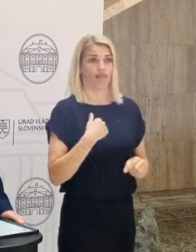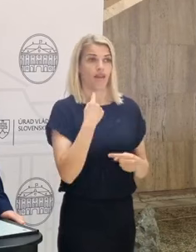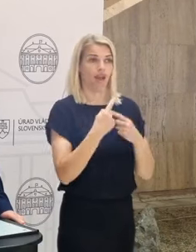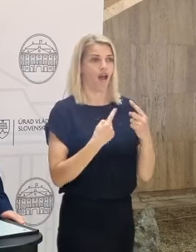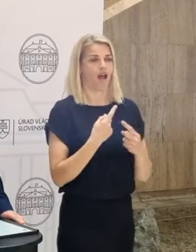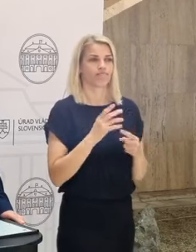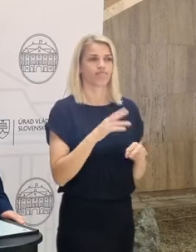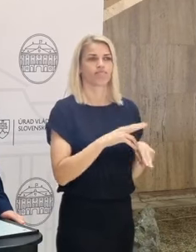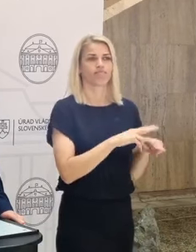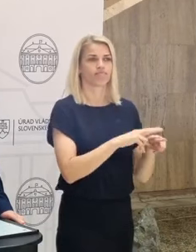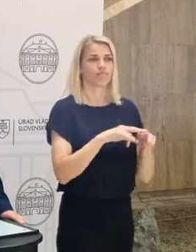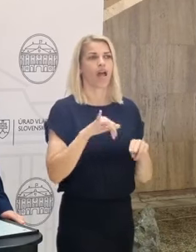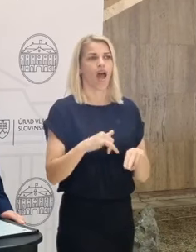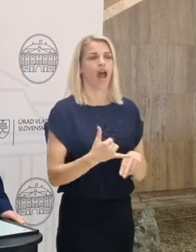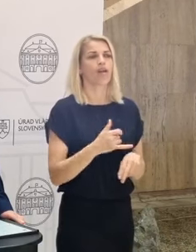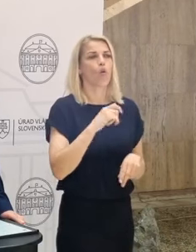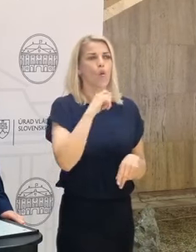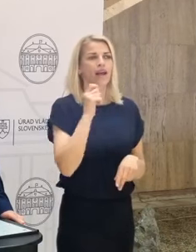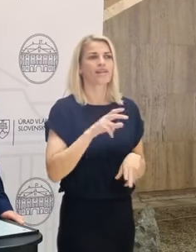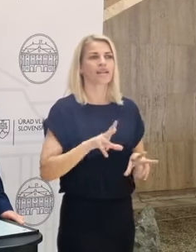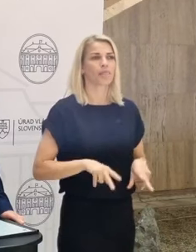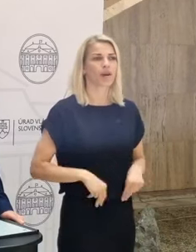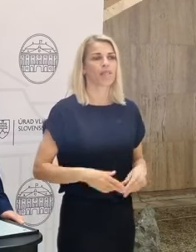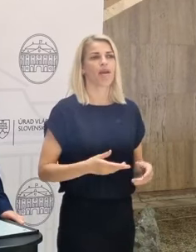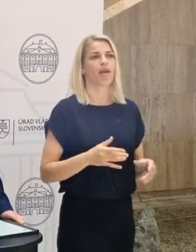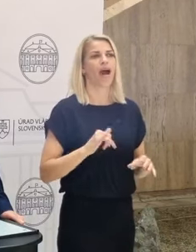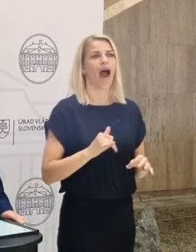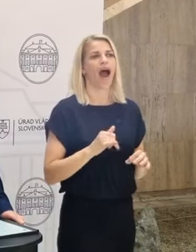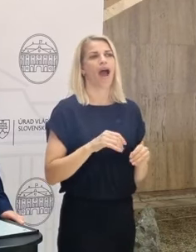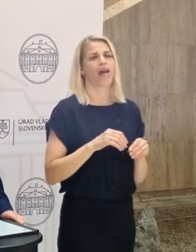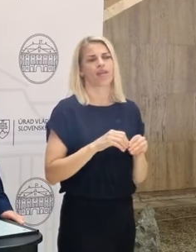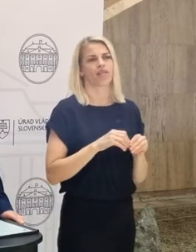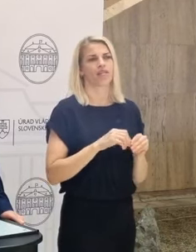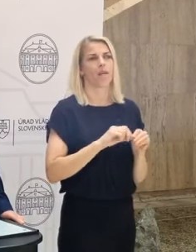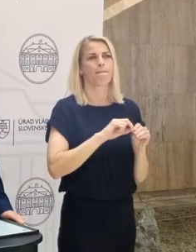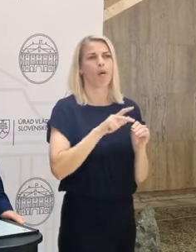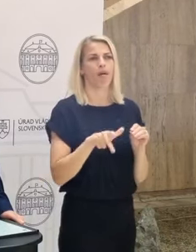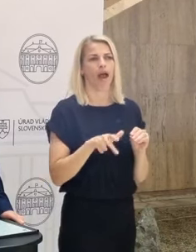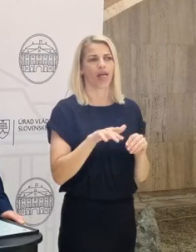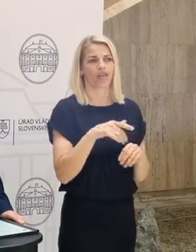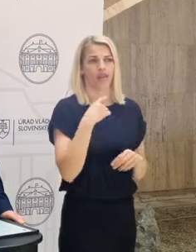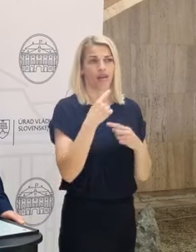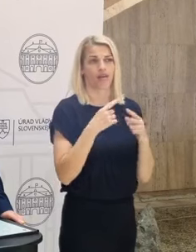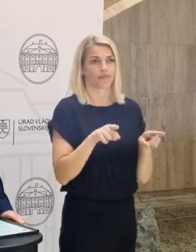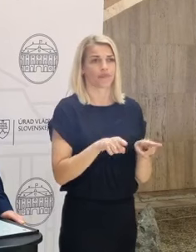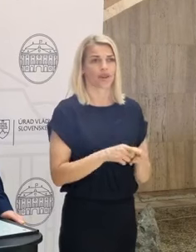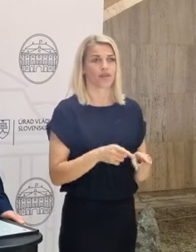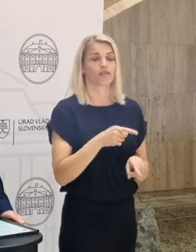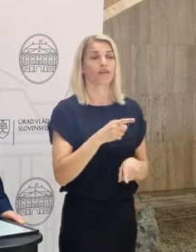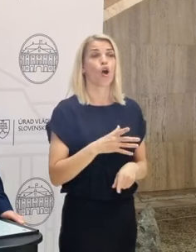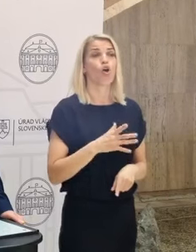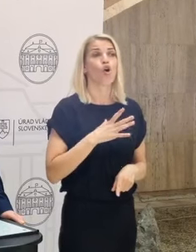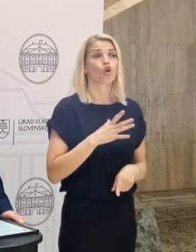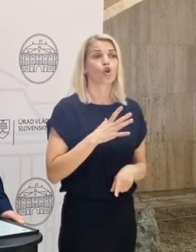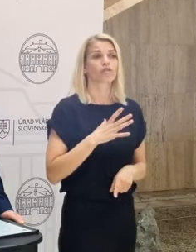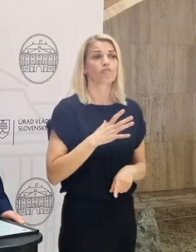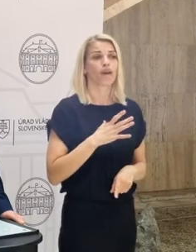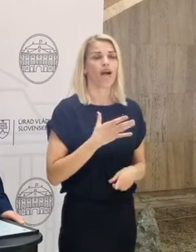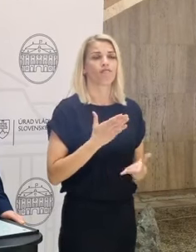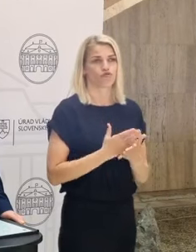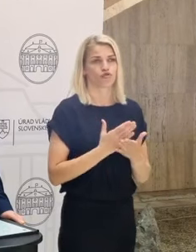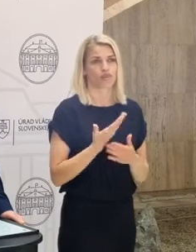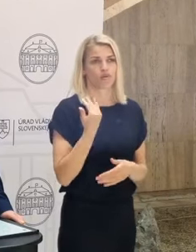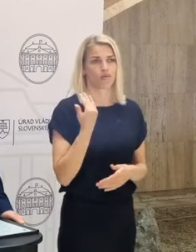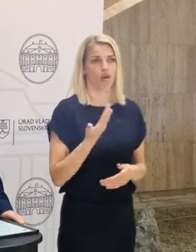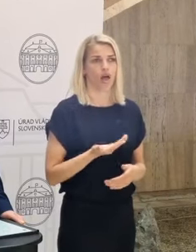zaznieva z úst aj ukrajinského premiéra, zaznieva z úst premiérov baltických krajín. Treba si uvedomiť, že tá hrozba je naozaj, vždy tá hrozba tu